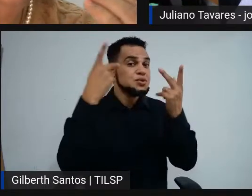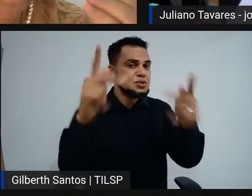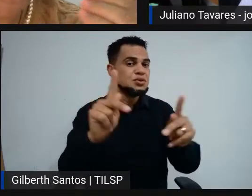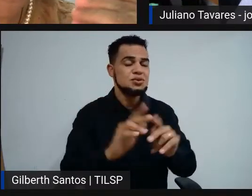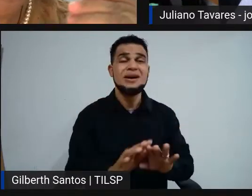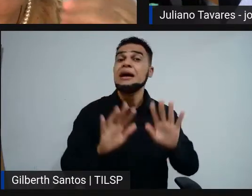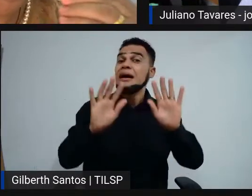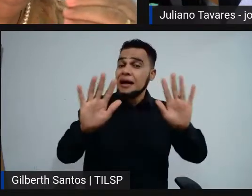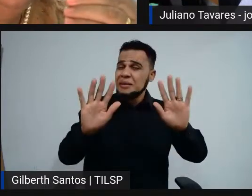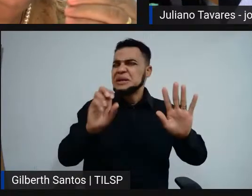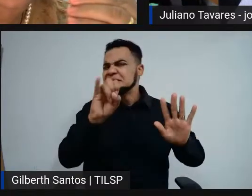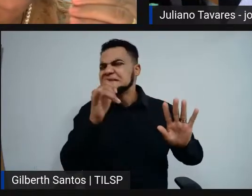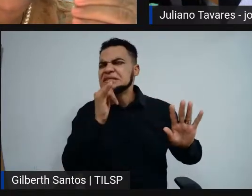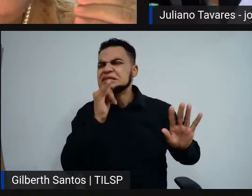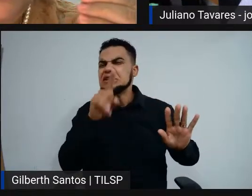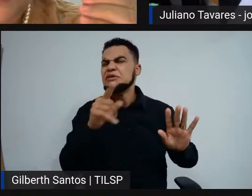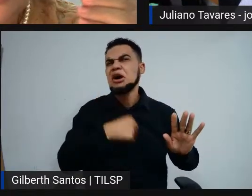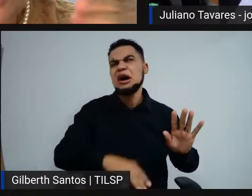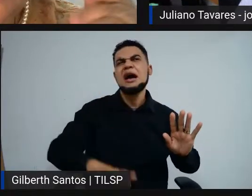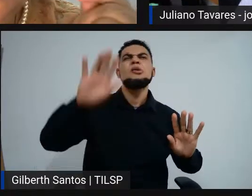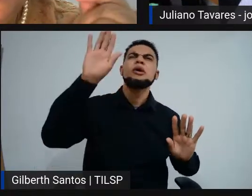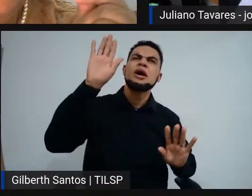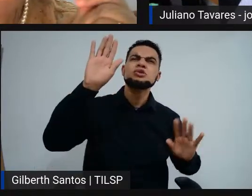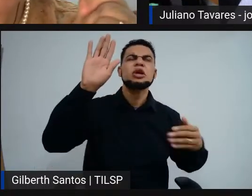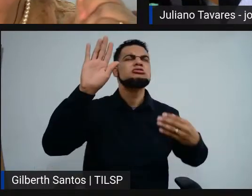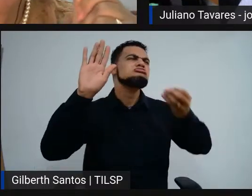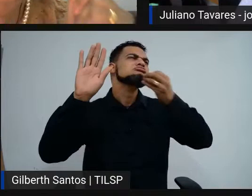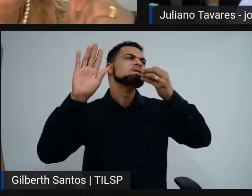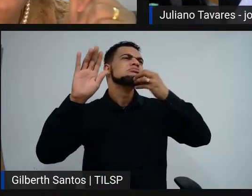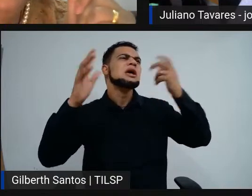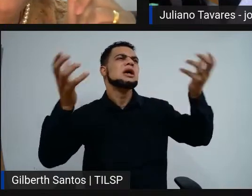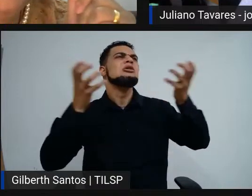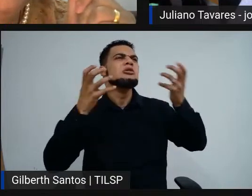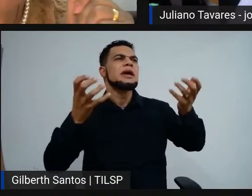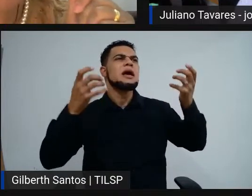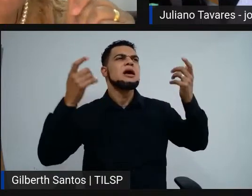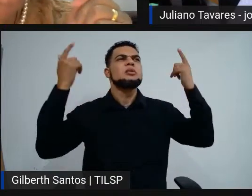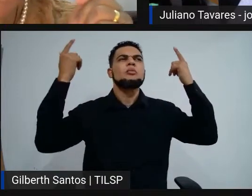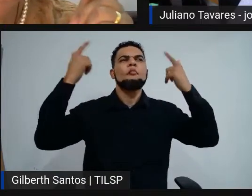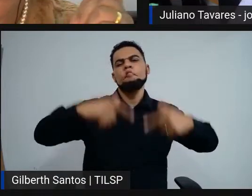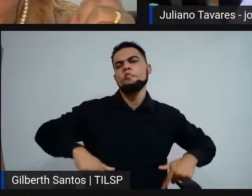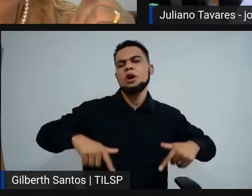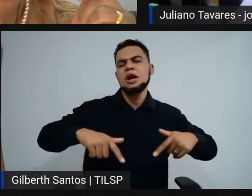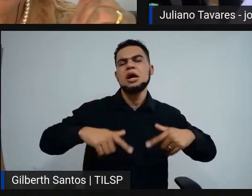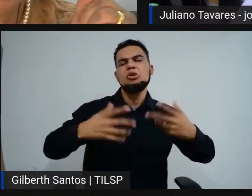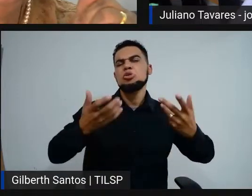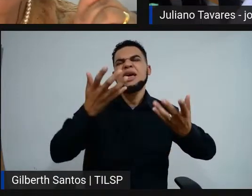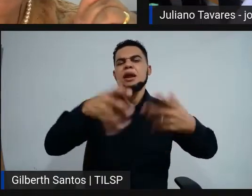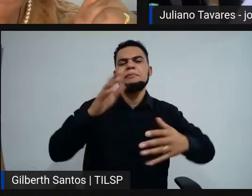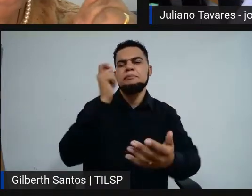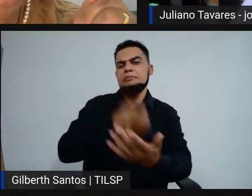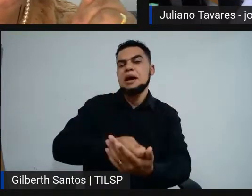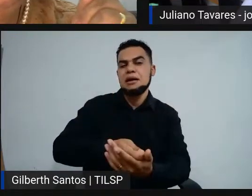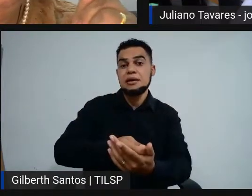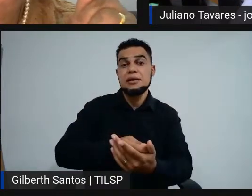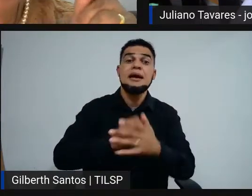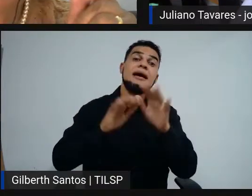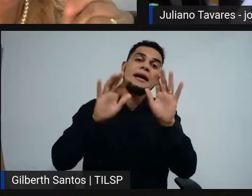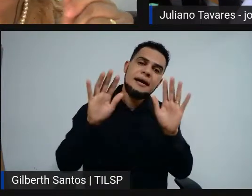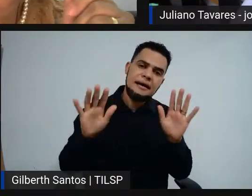candidato que pretende solicitar a isenção da taxa de inscrição, sim, você vai precisar de